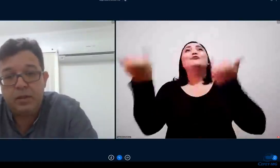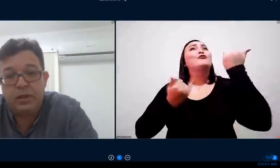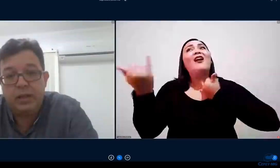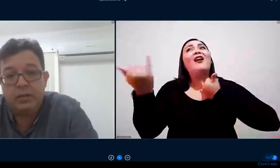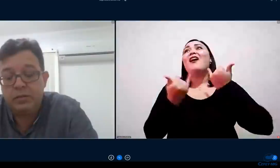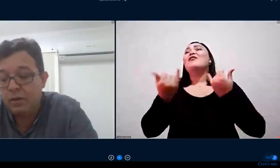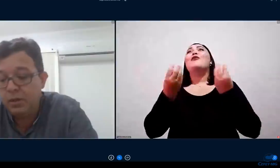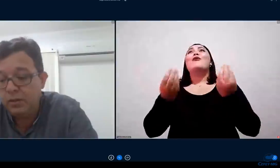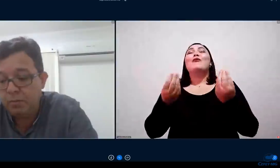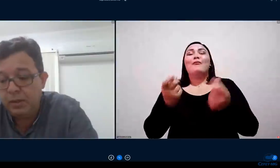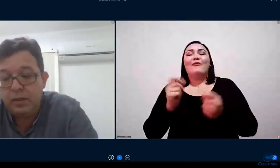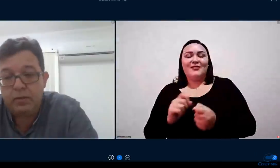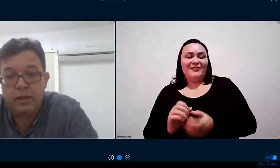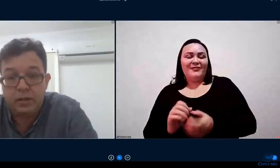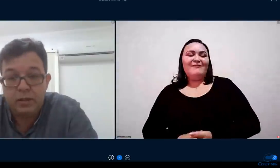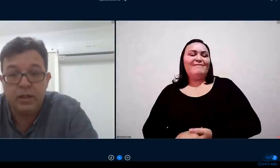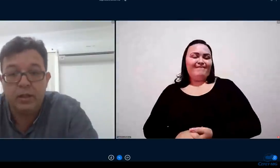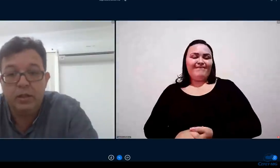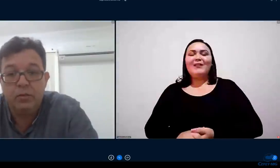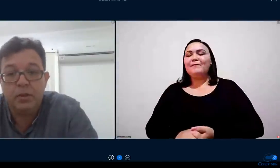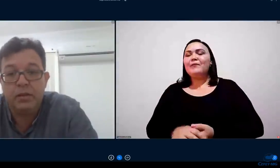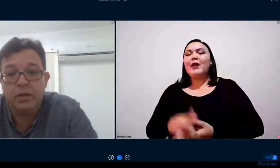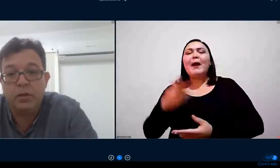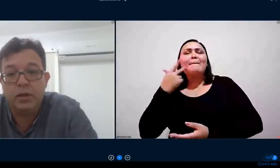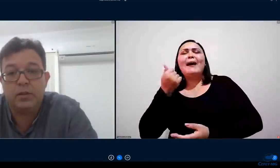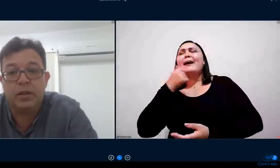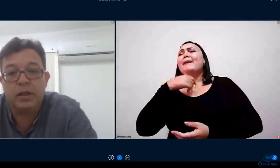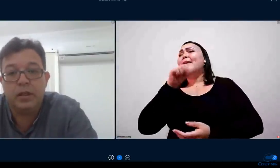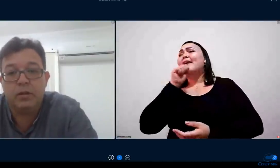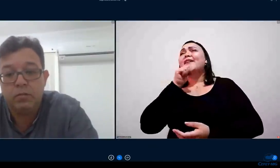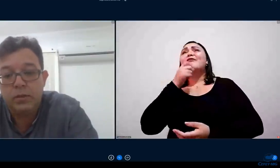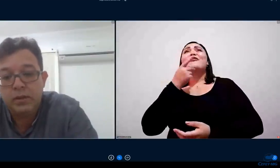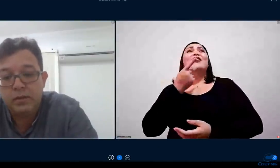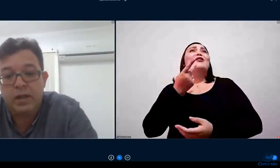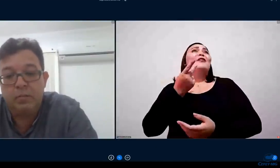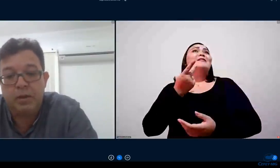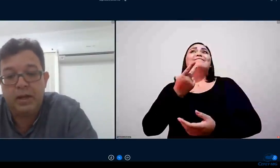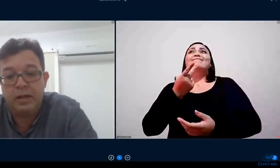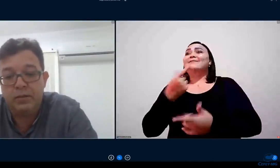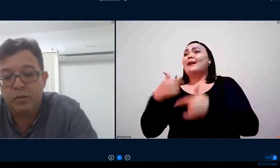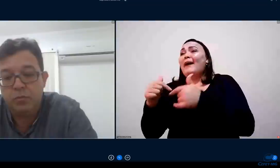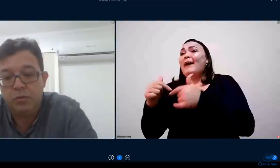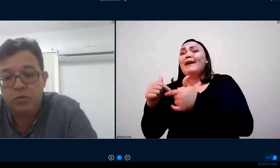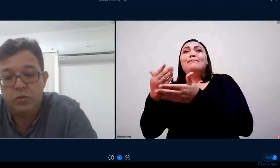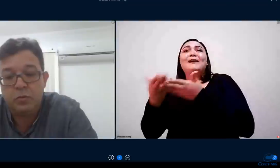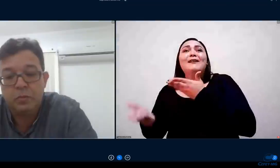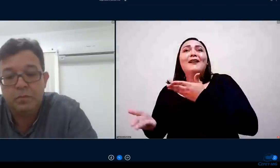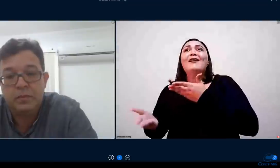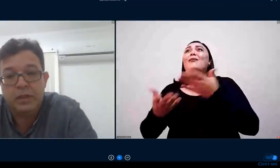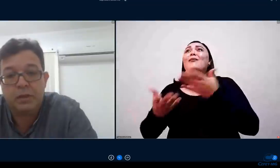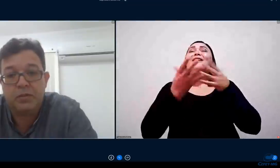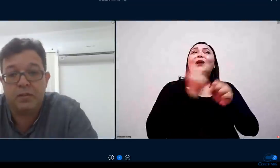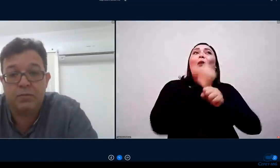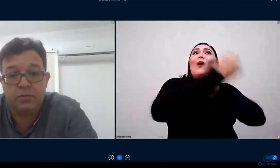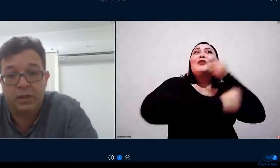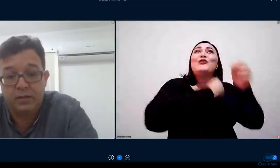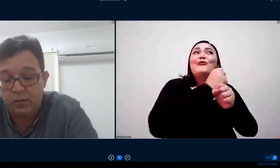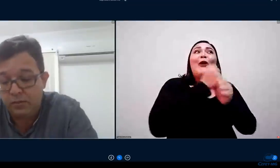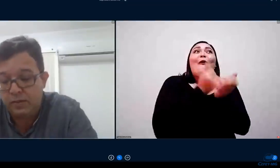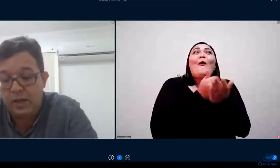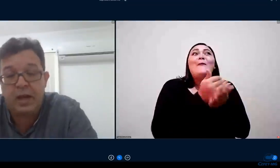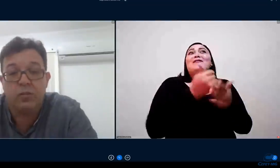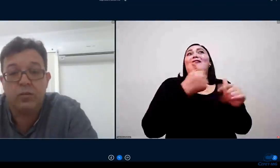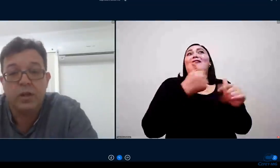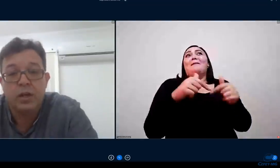pais que perderam renda de famílias que perderam renda e que não queriam perder o ano que queriam estar empregados em 2021 que precisavam